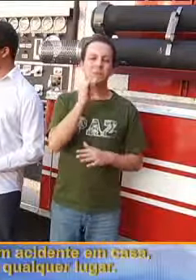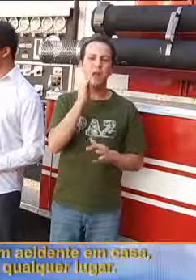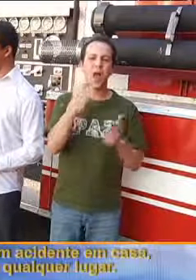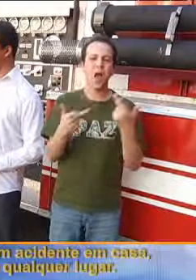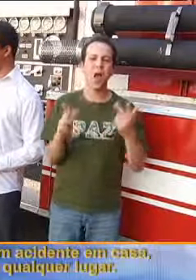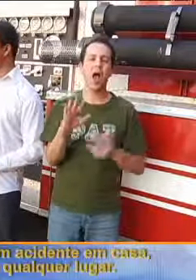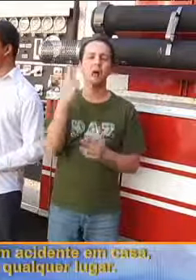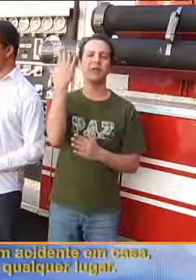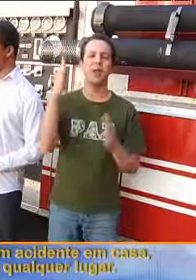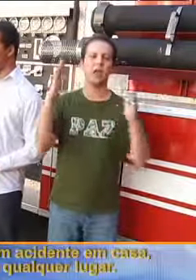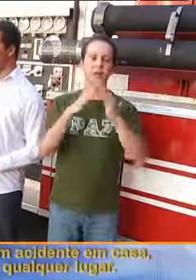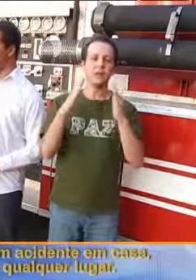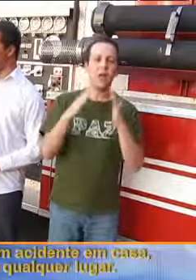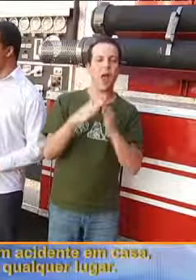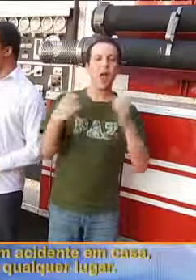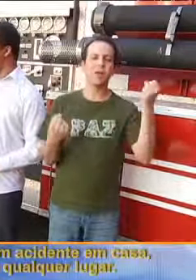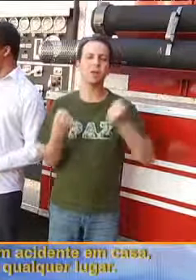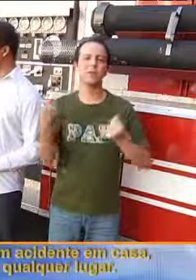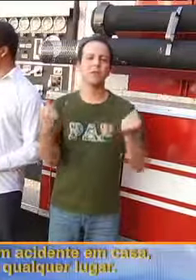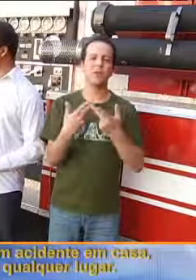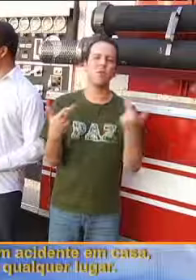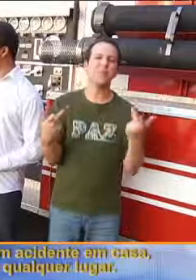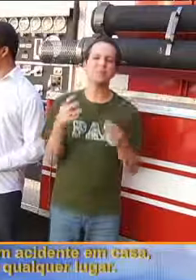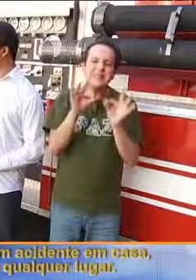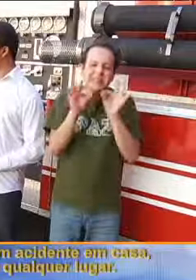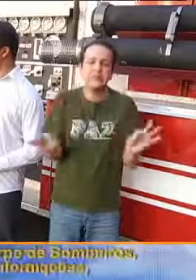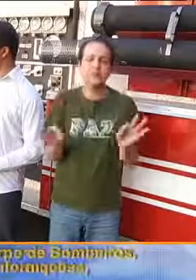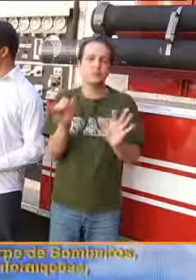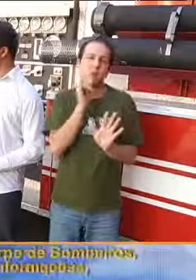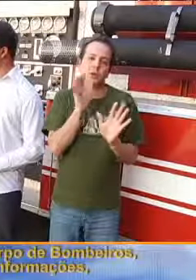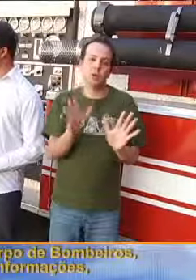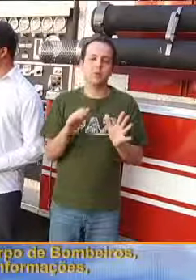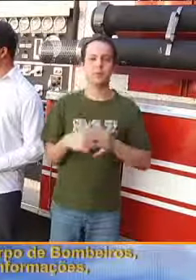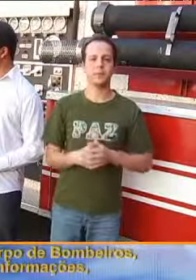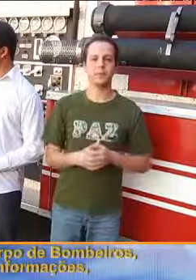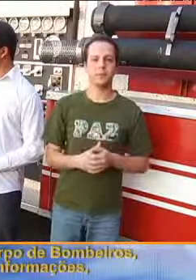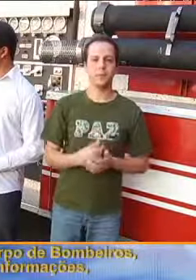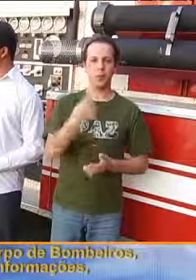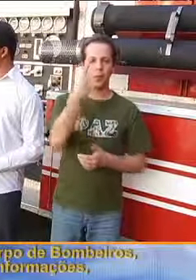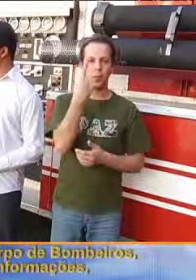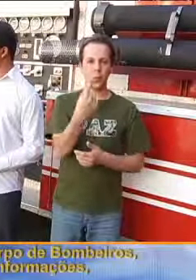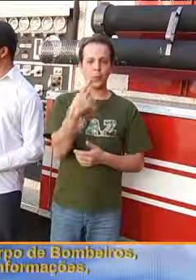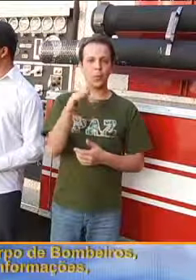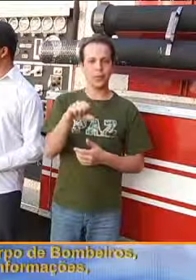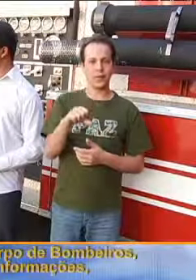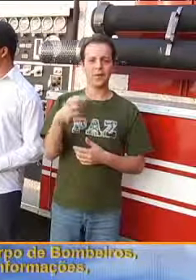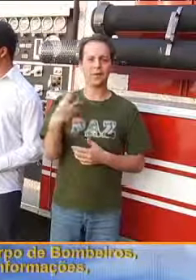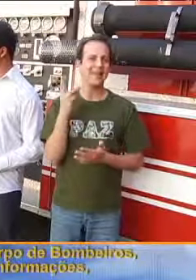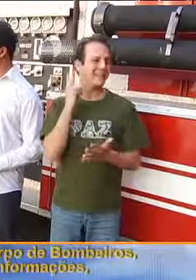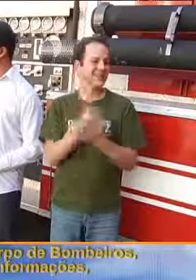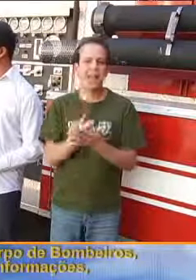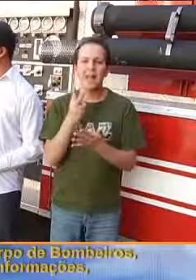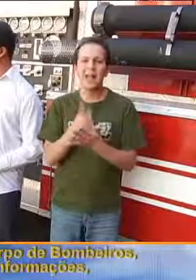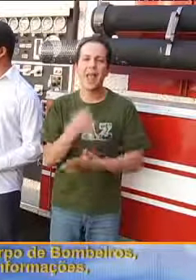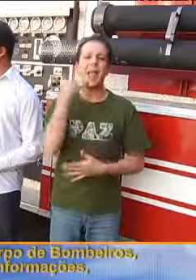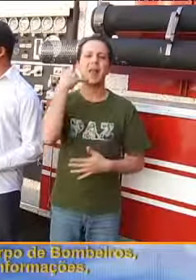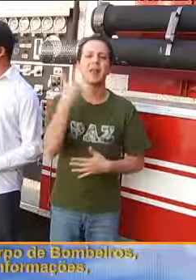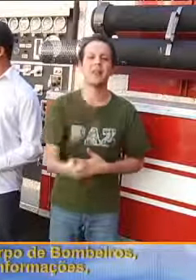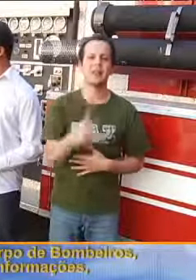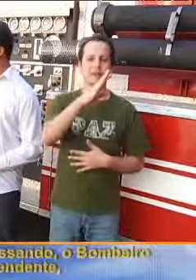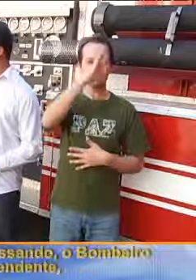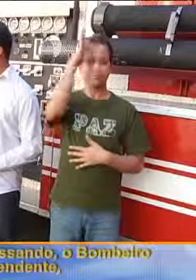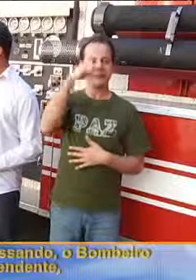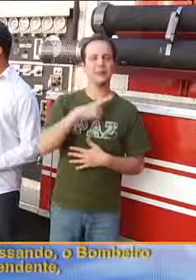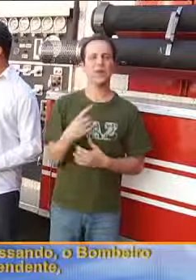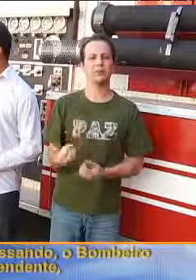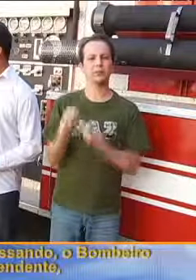algum acidente em casa, no trânsito, em qualquer lugar? 193, liga para o Corpo de Bombeiros. Diante das